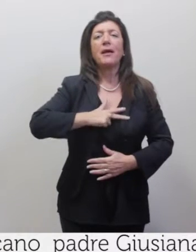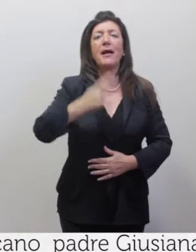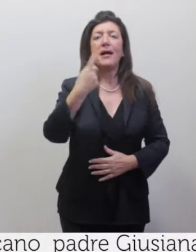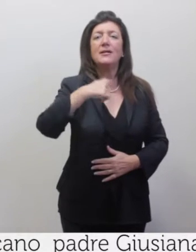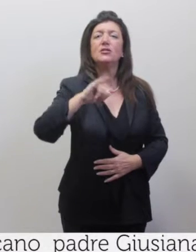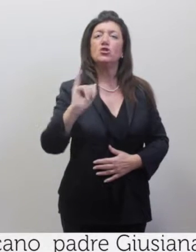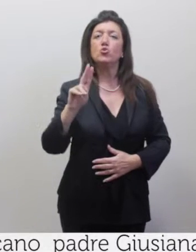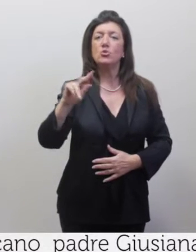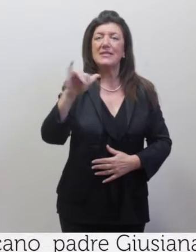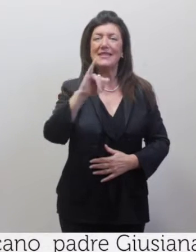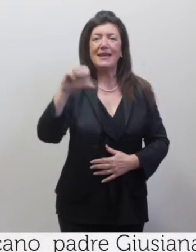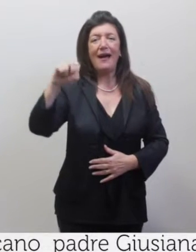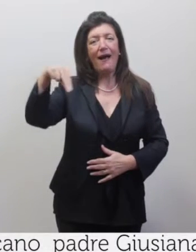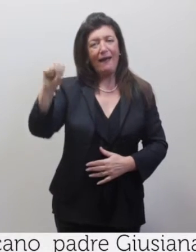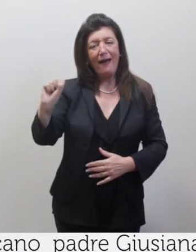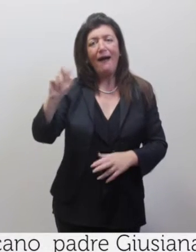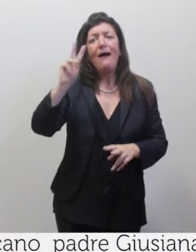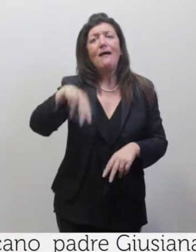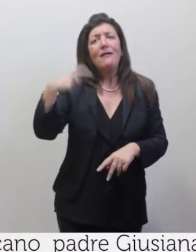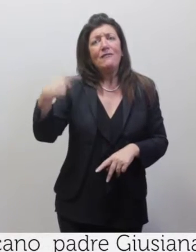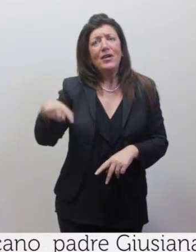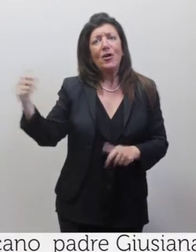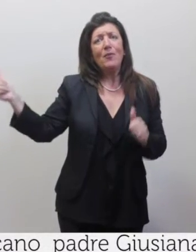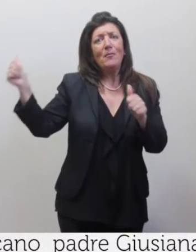per tutto quel giorno di paradiso